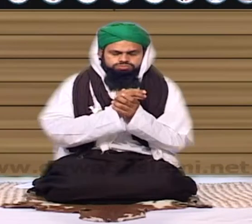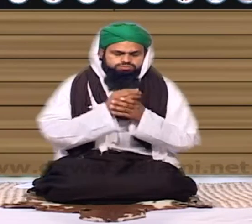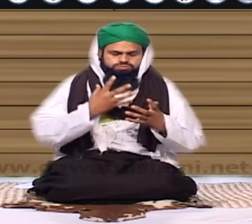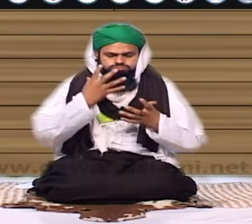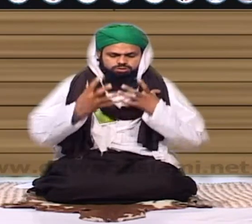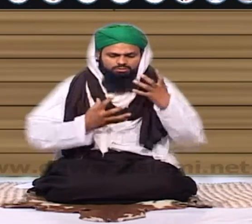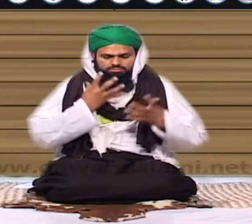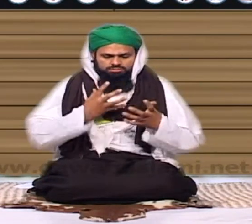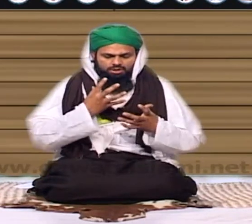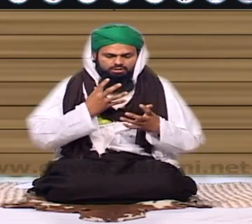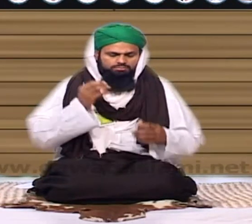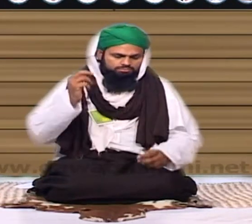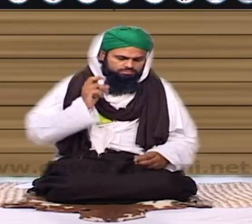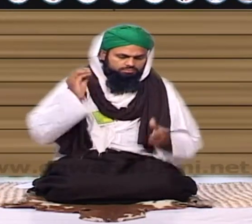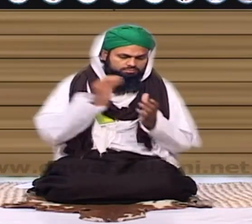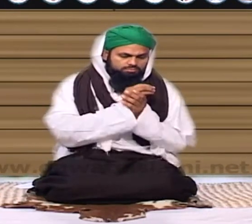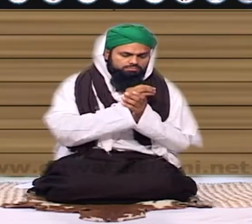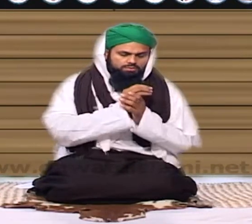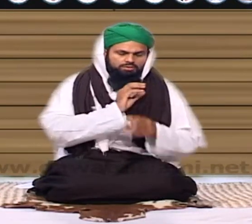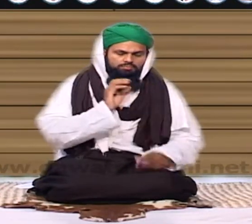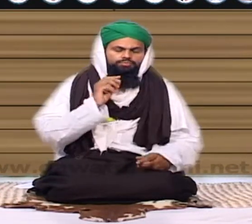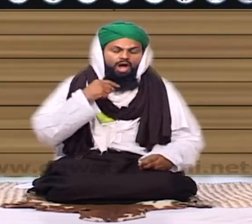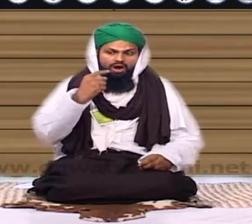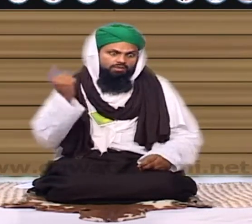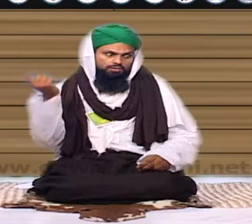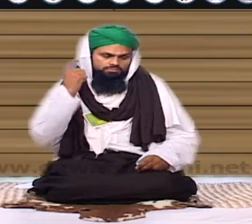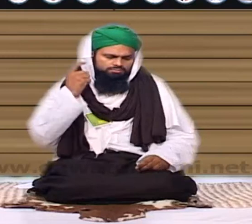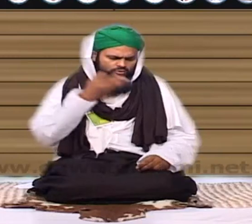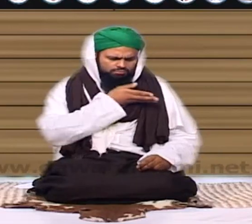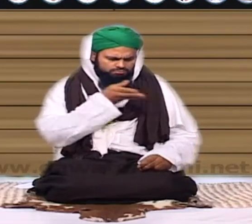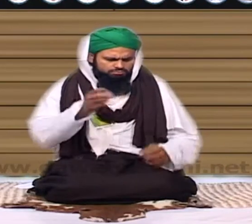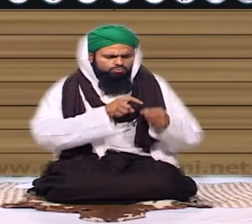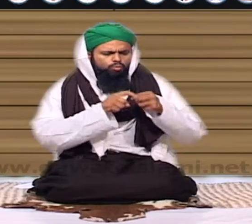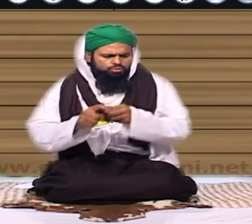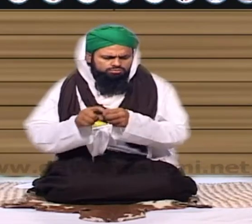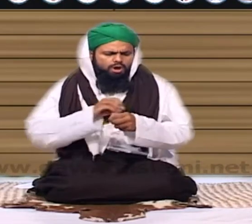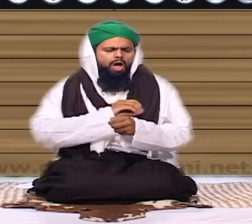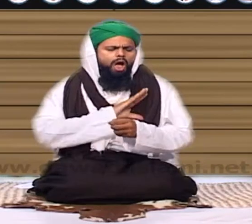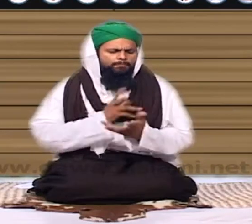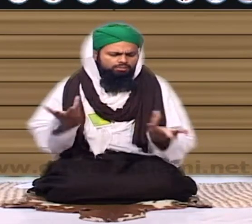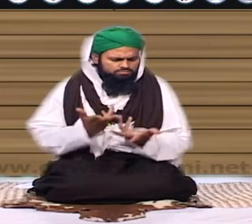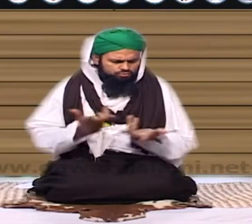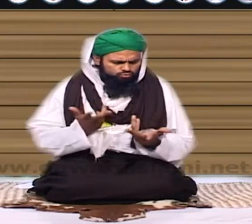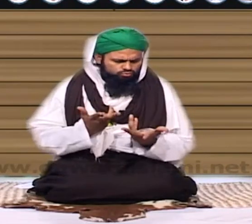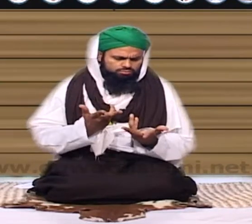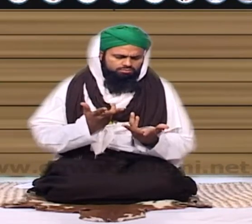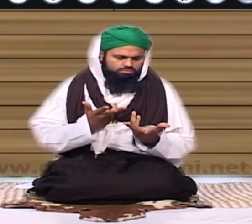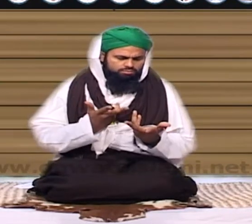پھر مجھے غیب سے ایک آواز آئی کہ تو اس سے پوچھتا کیوں نہیں کہ یہ حالت کیوں کر ہوئی اس